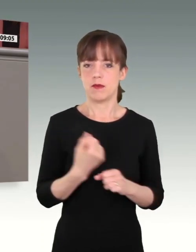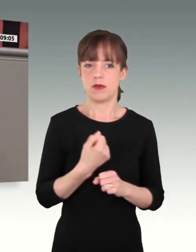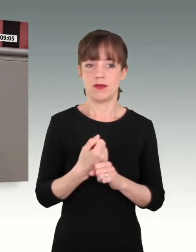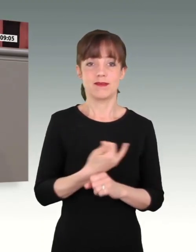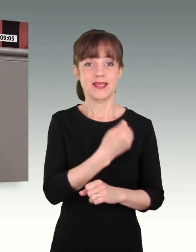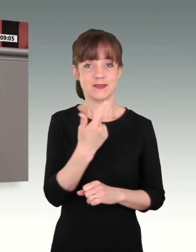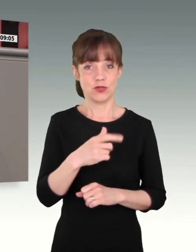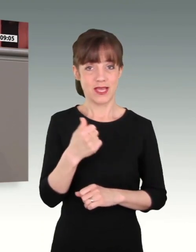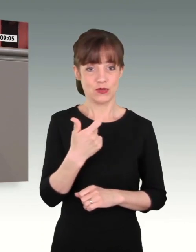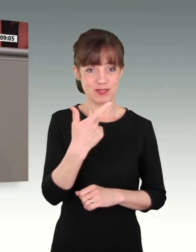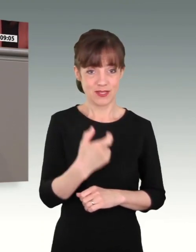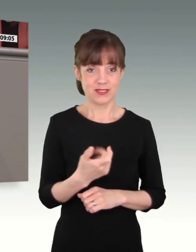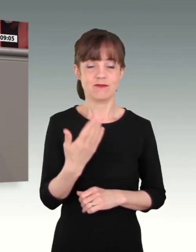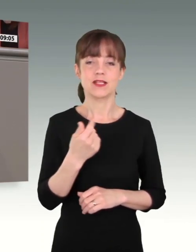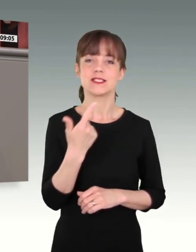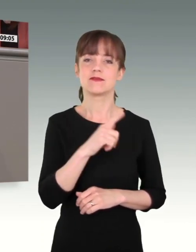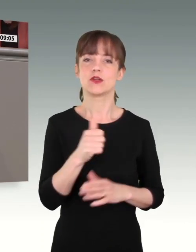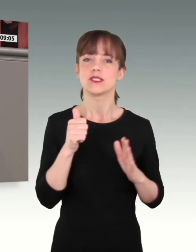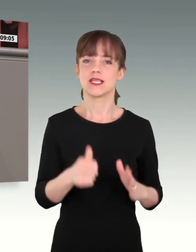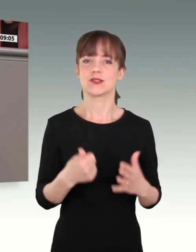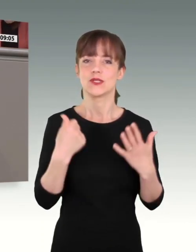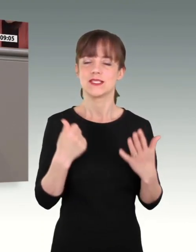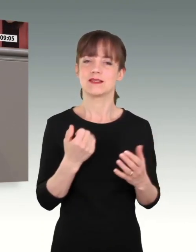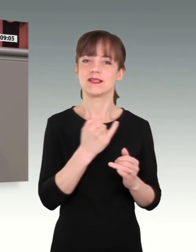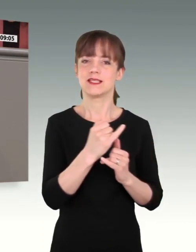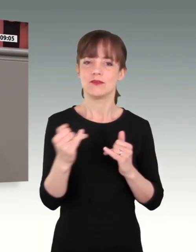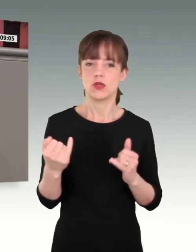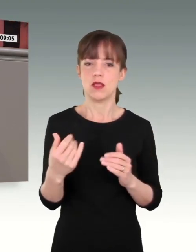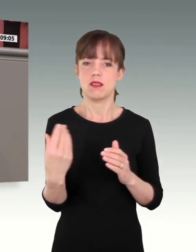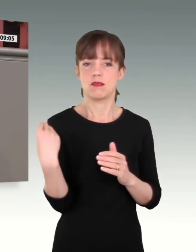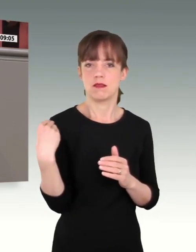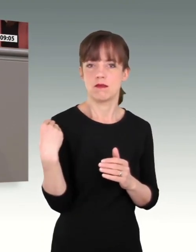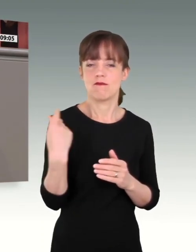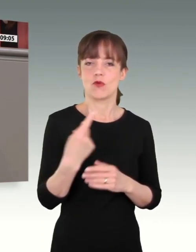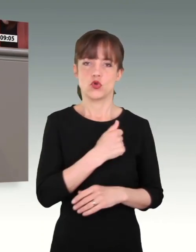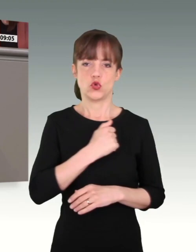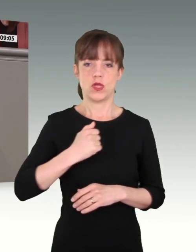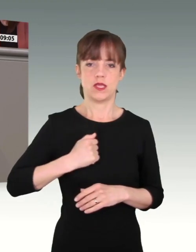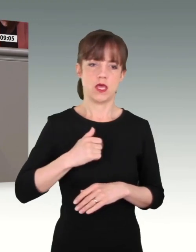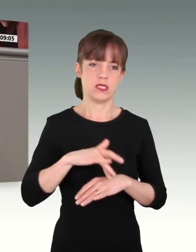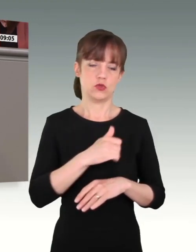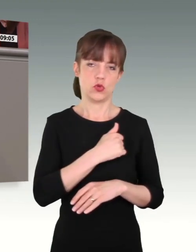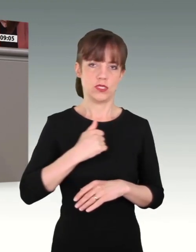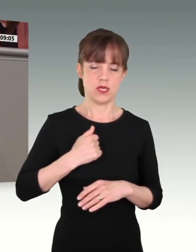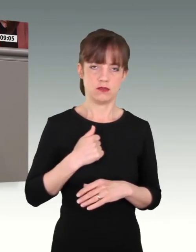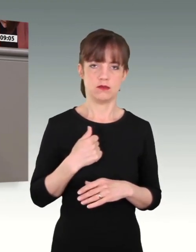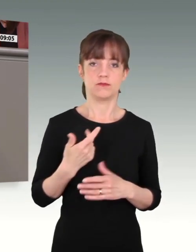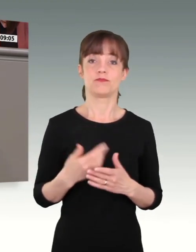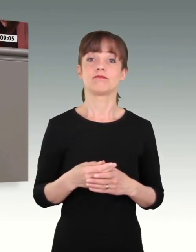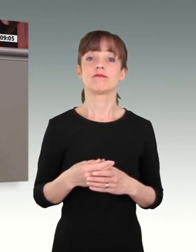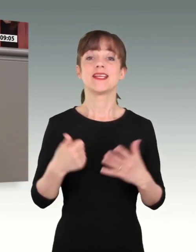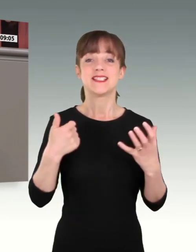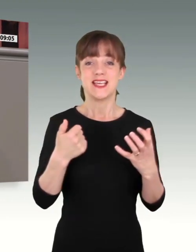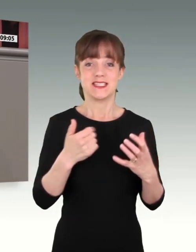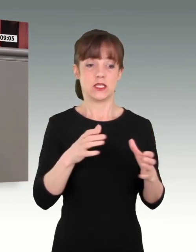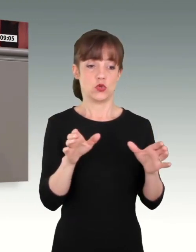2606 individuelle Eingaben von Soldatinnen und Soldaten. Ich habe 60 Truppenbesuche absolvieren können.